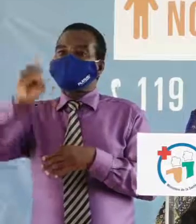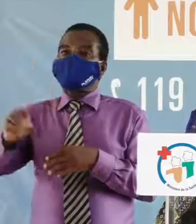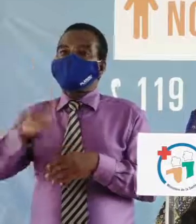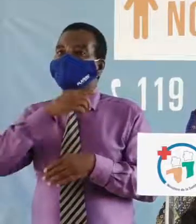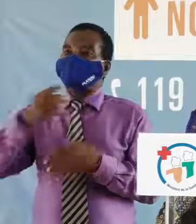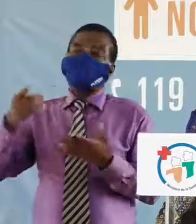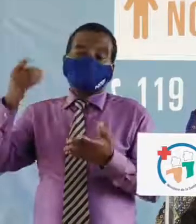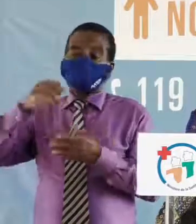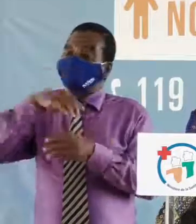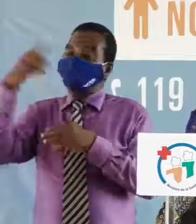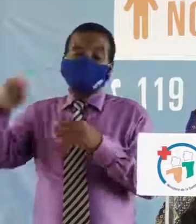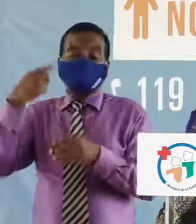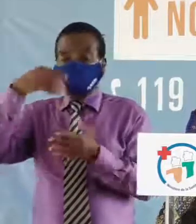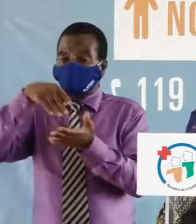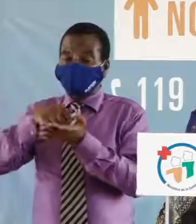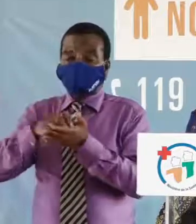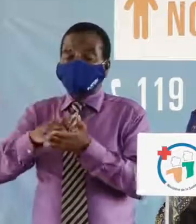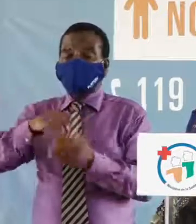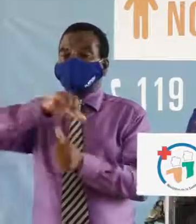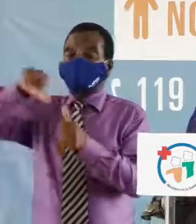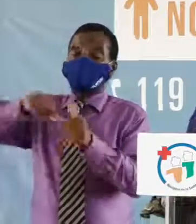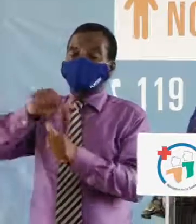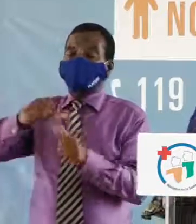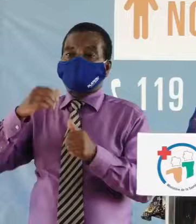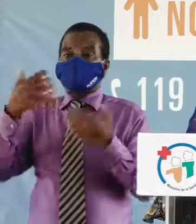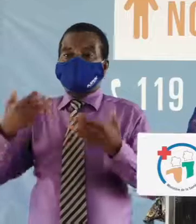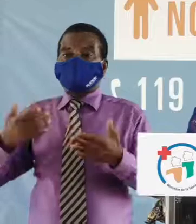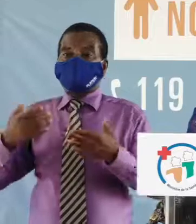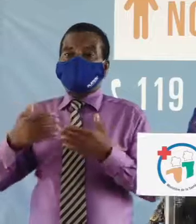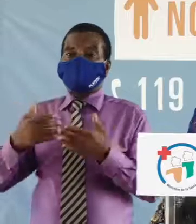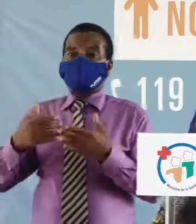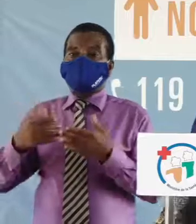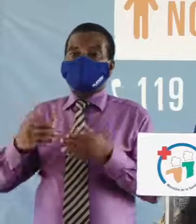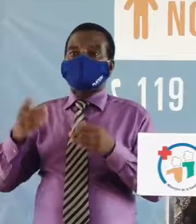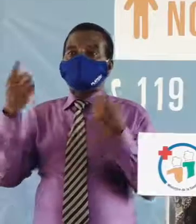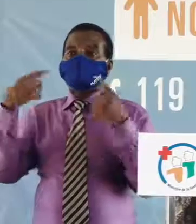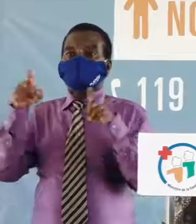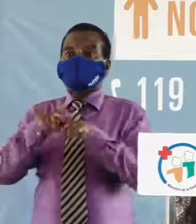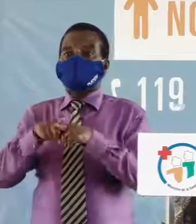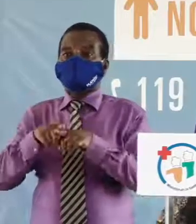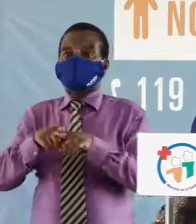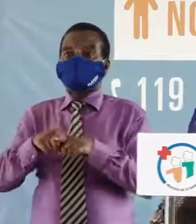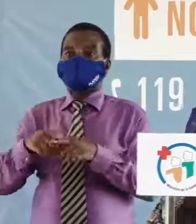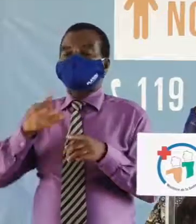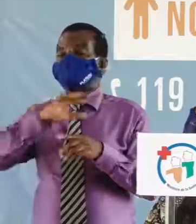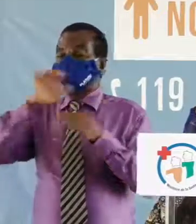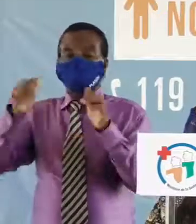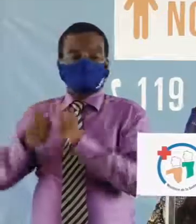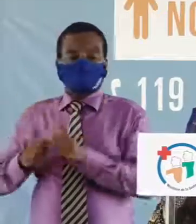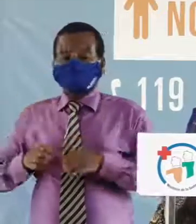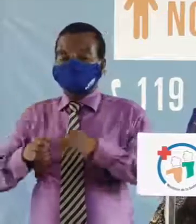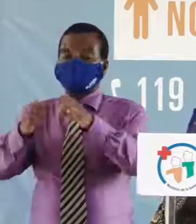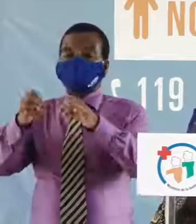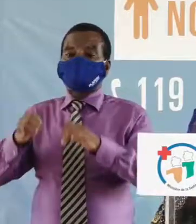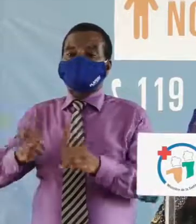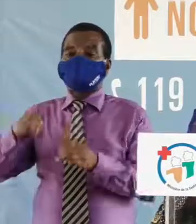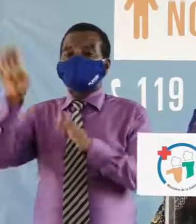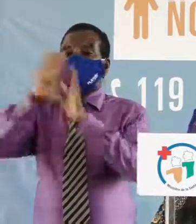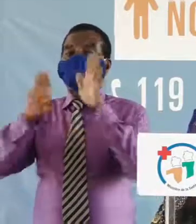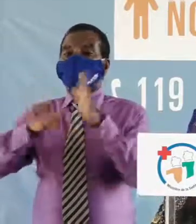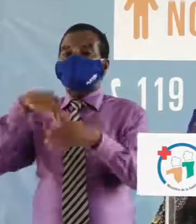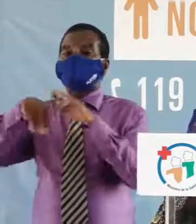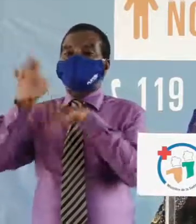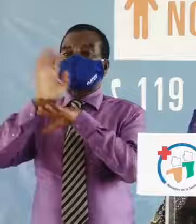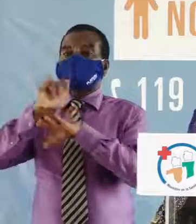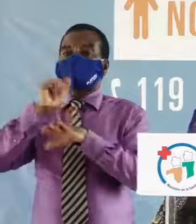toujours faible autour de 1,12% des cas diagnostiqués. Par ailleurs, malgré tous les efforts fournis, le bilan en Côte d